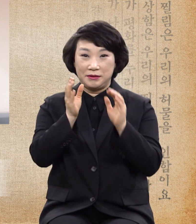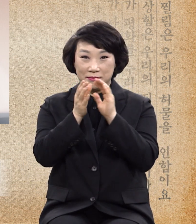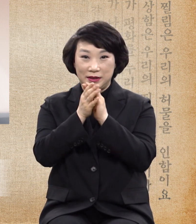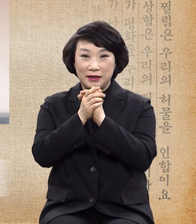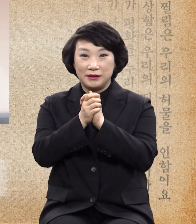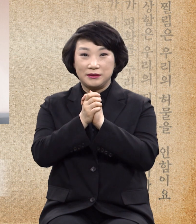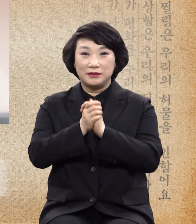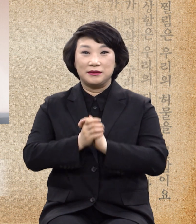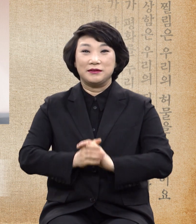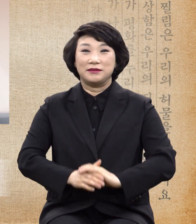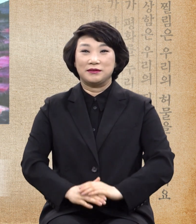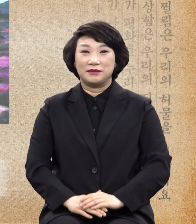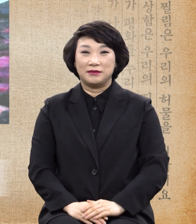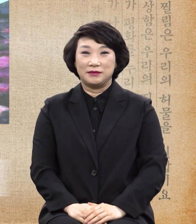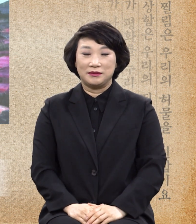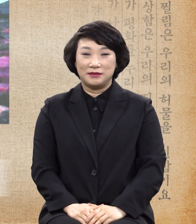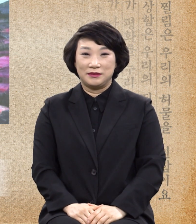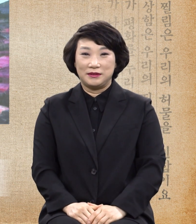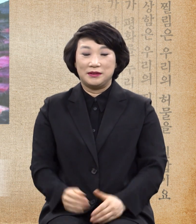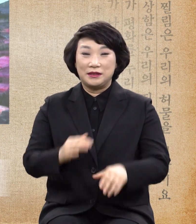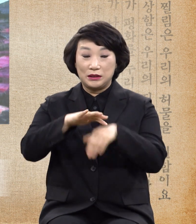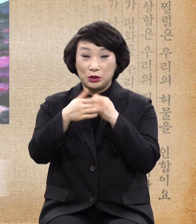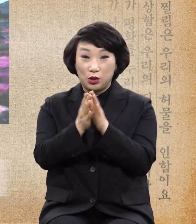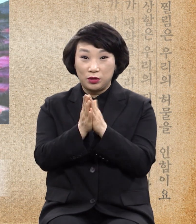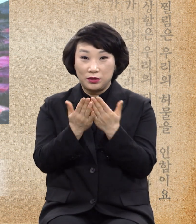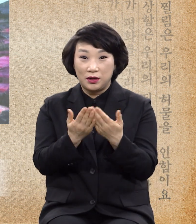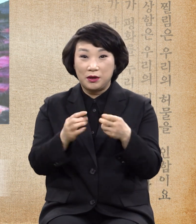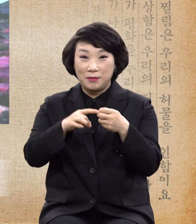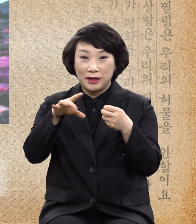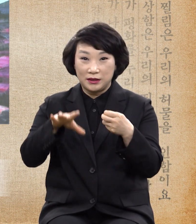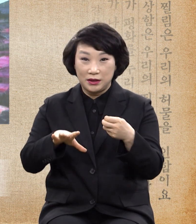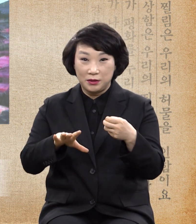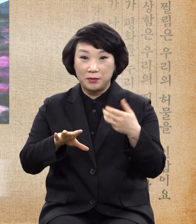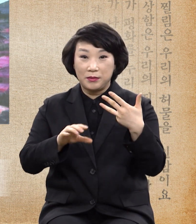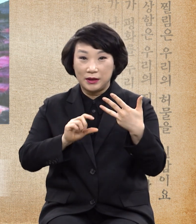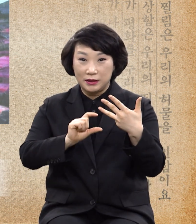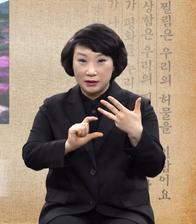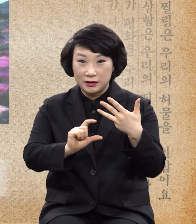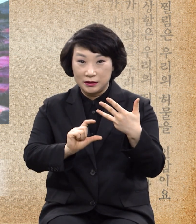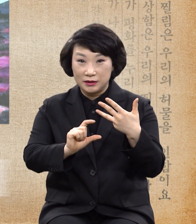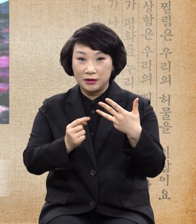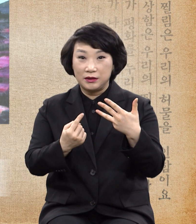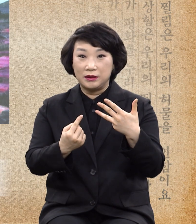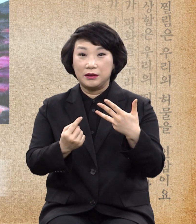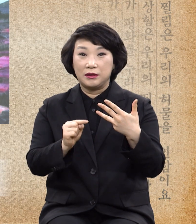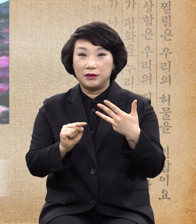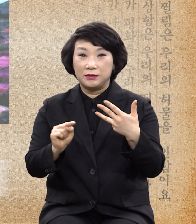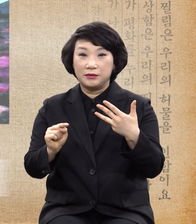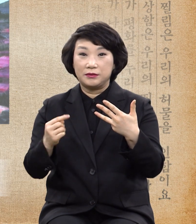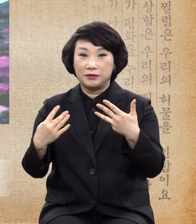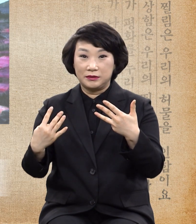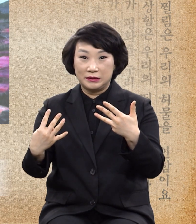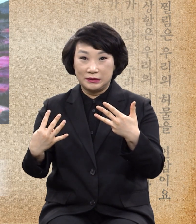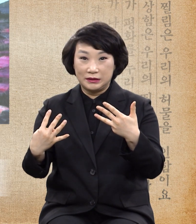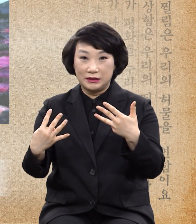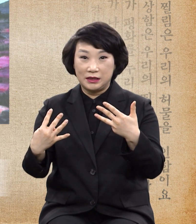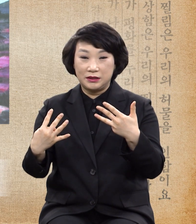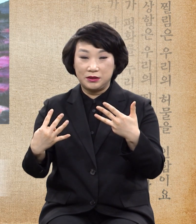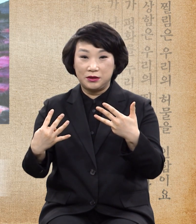마태복음 8장 1절에서 4절의